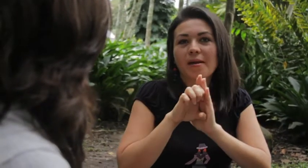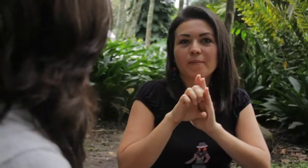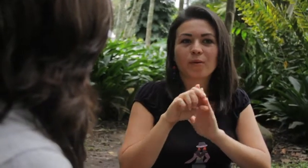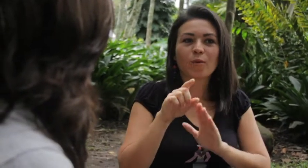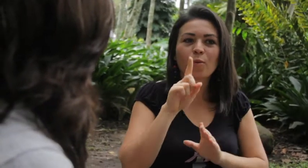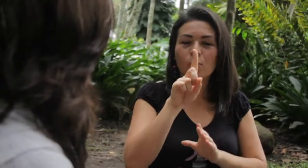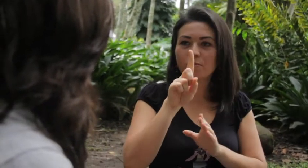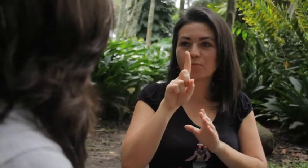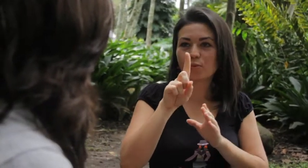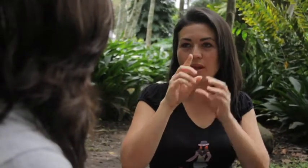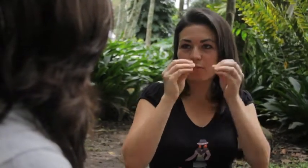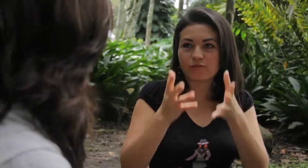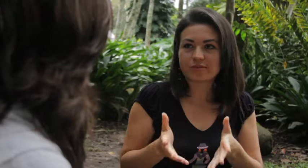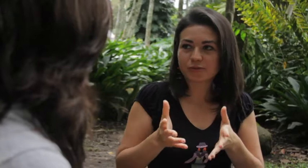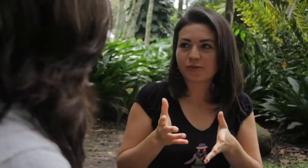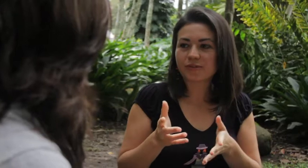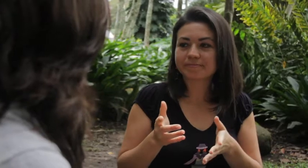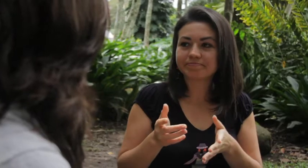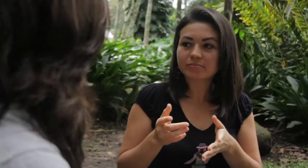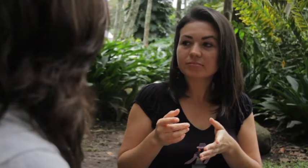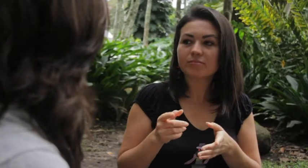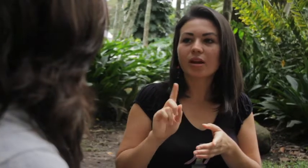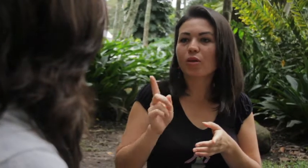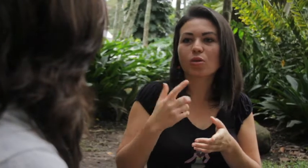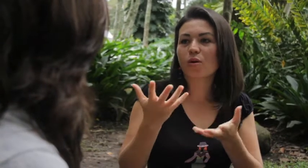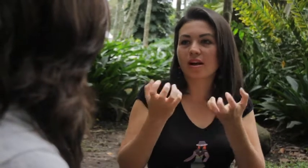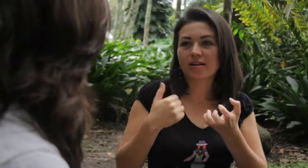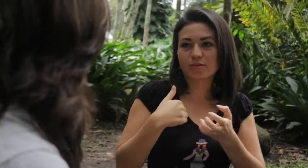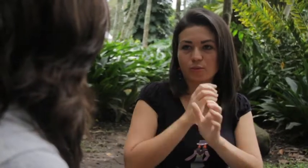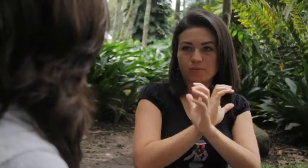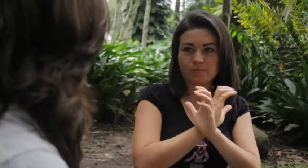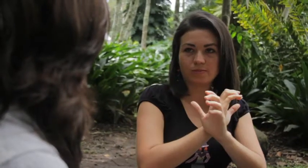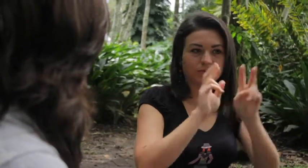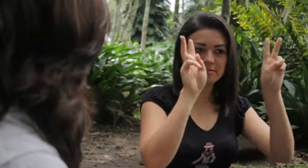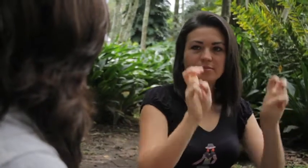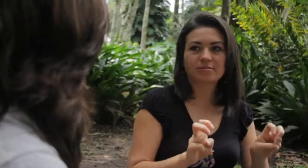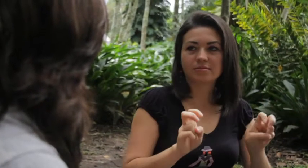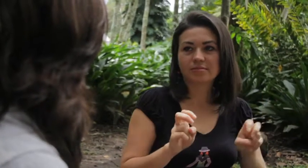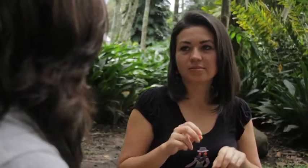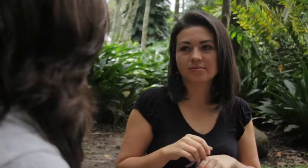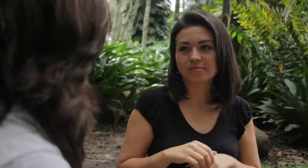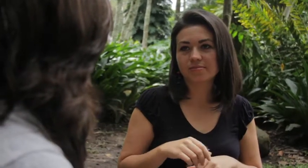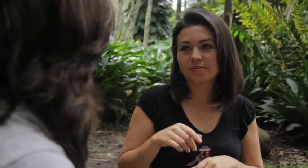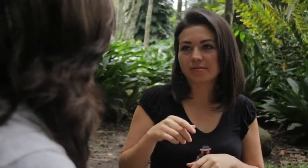Por ejemplo Hay un profesor Hay Que no quiere Que yo cuide un examen